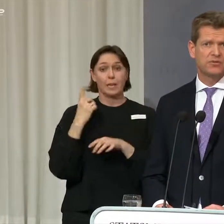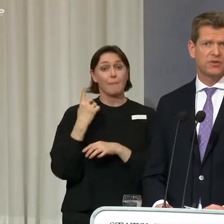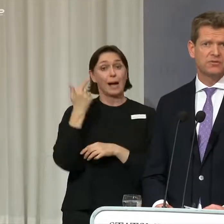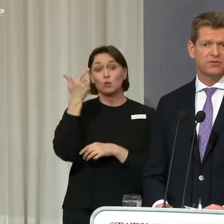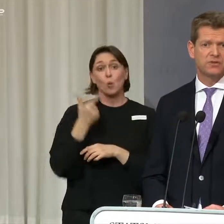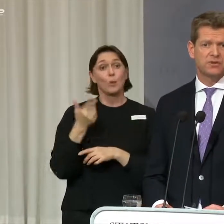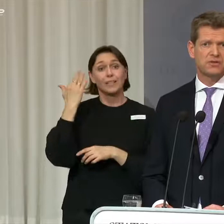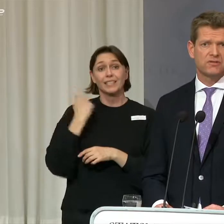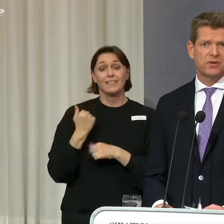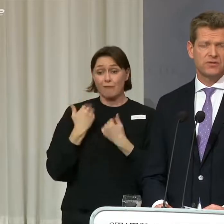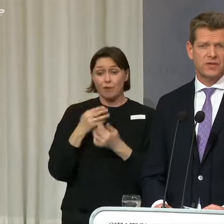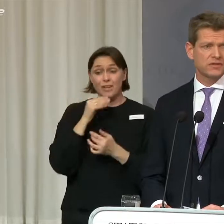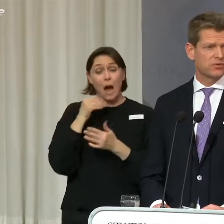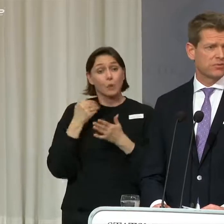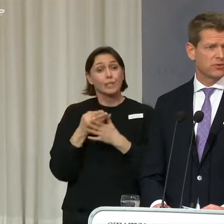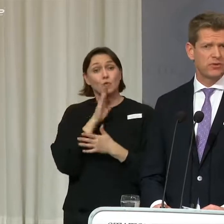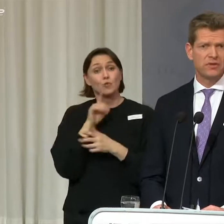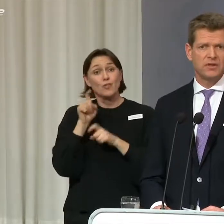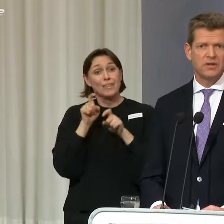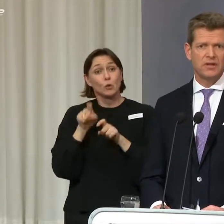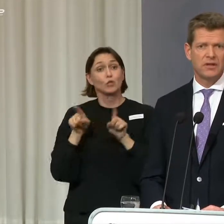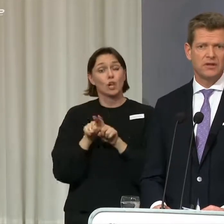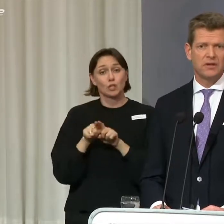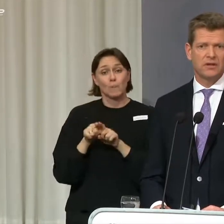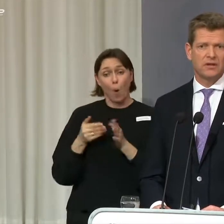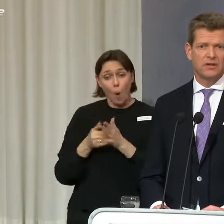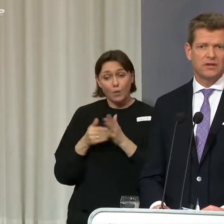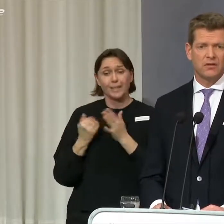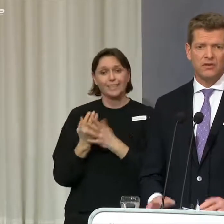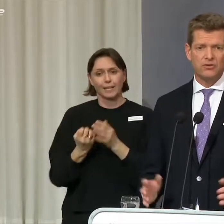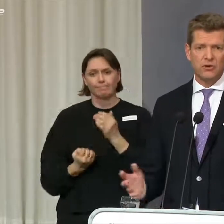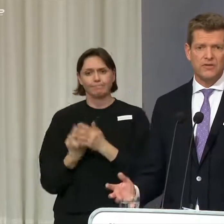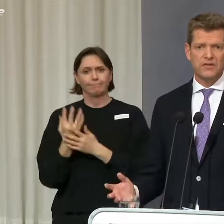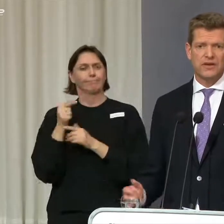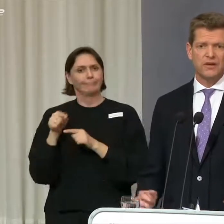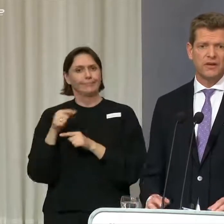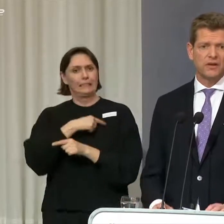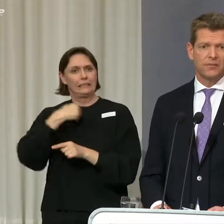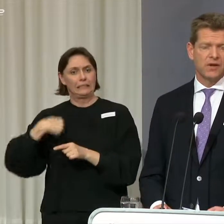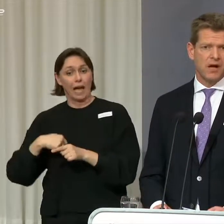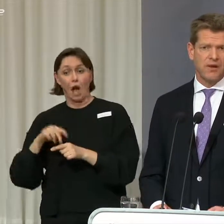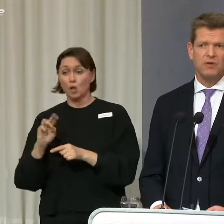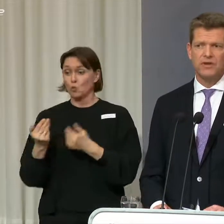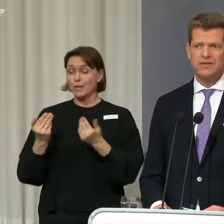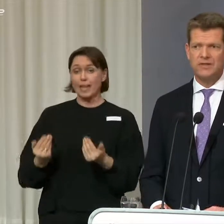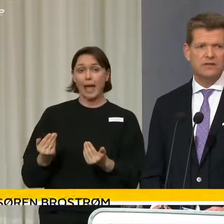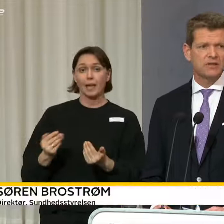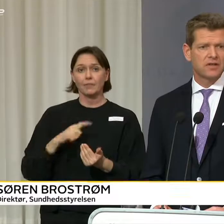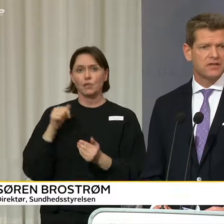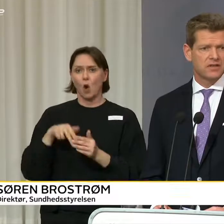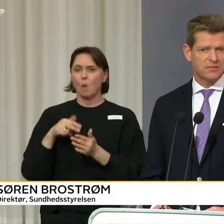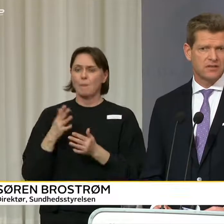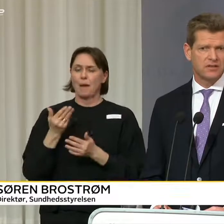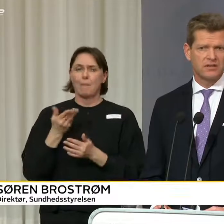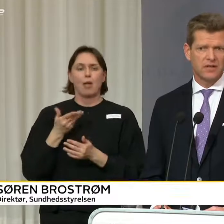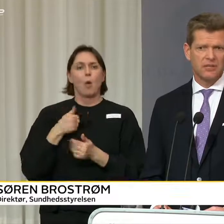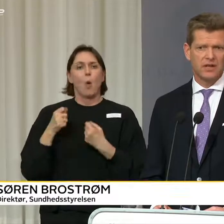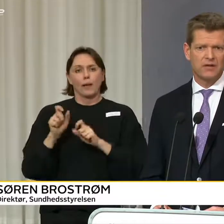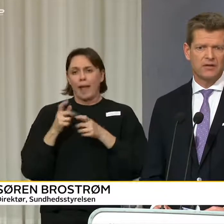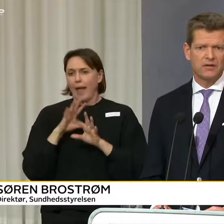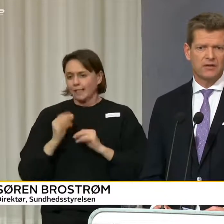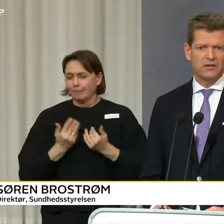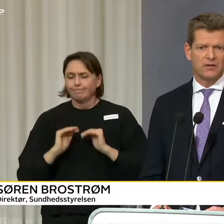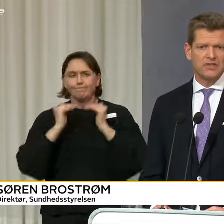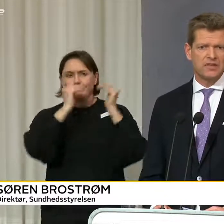navn på den nye virus, som var årsagen til udbruddet i Kina. Og nu står vi så her med en meget, meget hurtig stigende antal smittede i